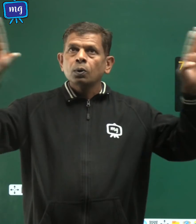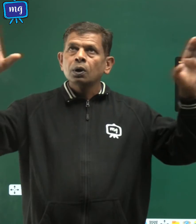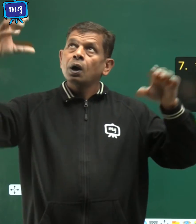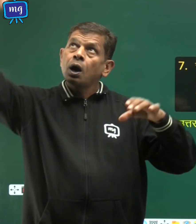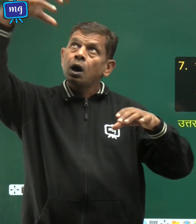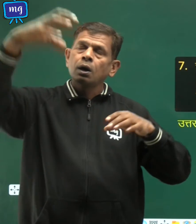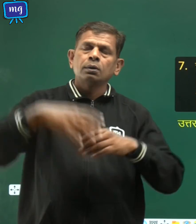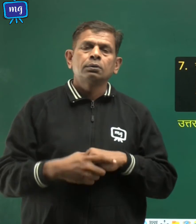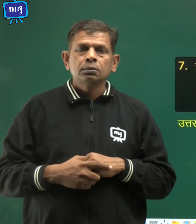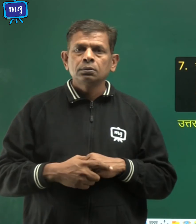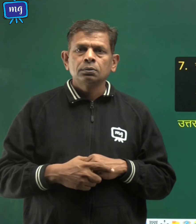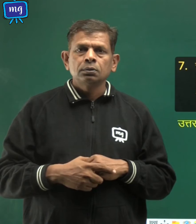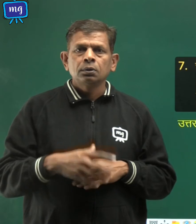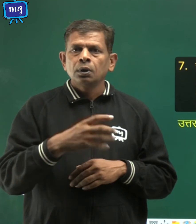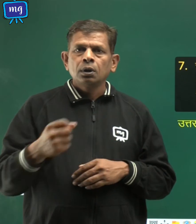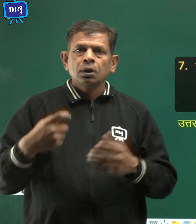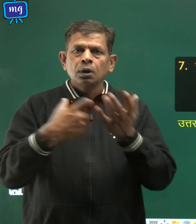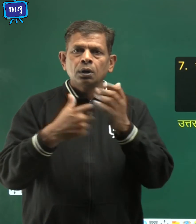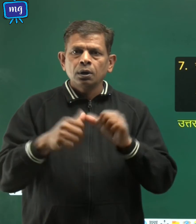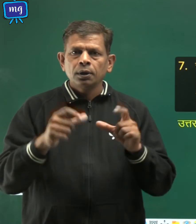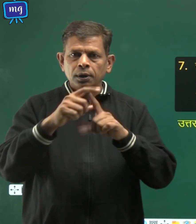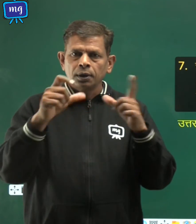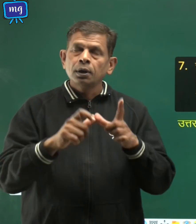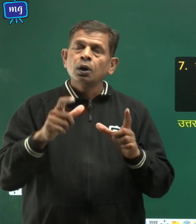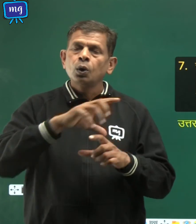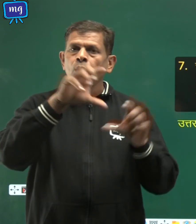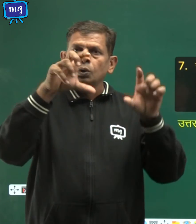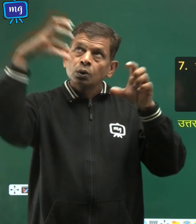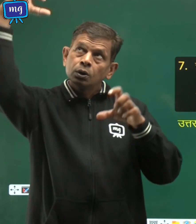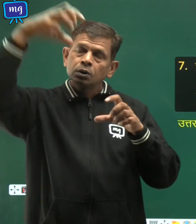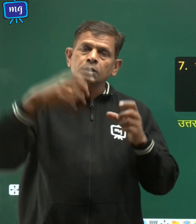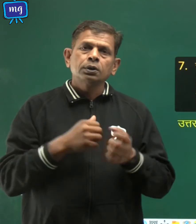तथा राडार की सहायता से